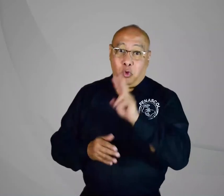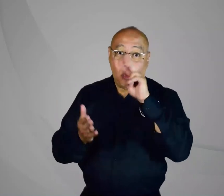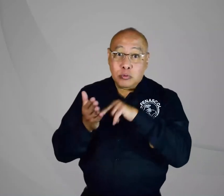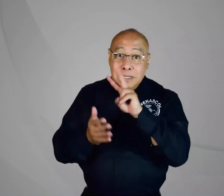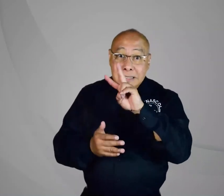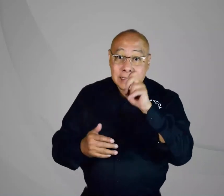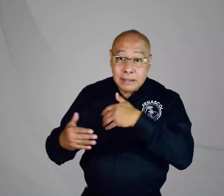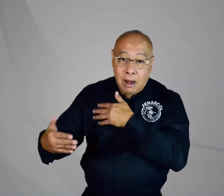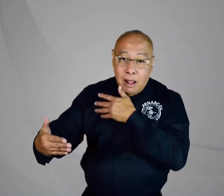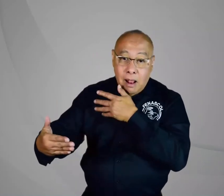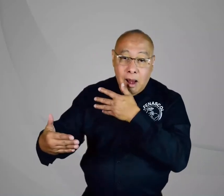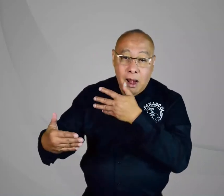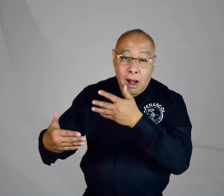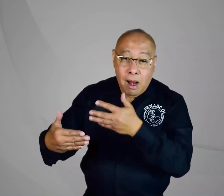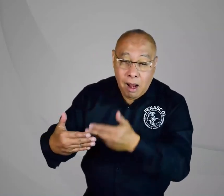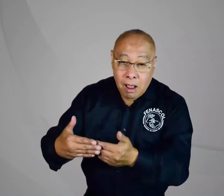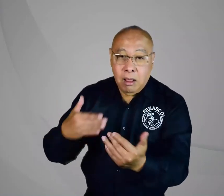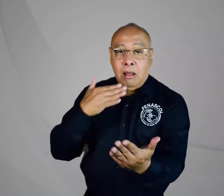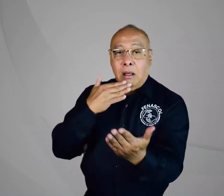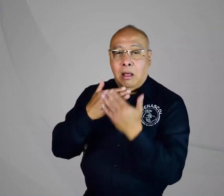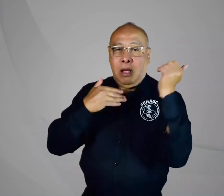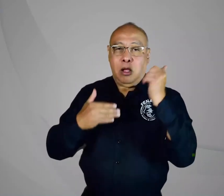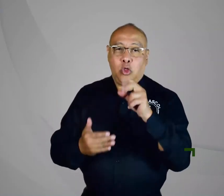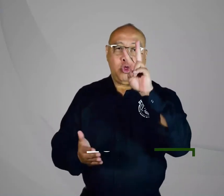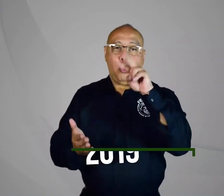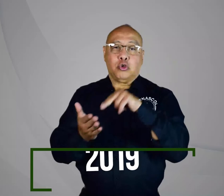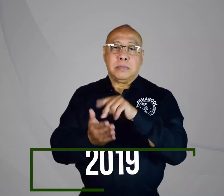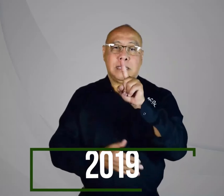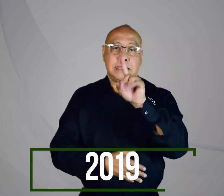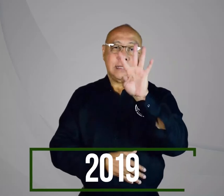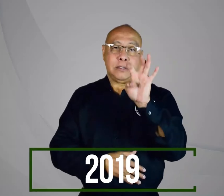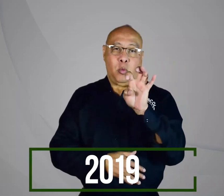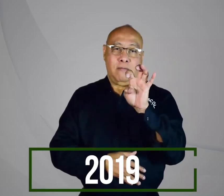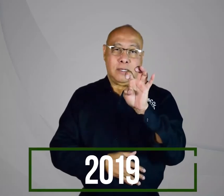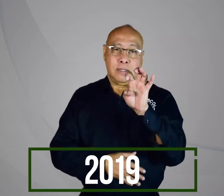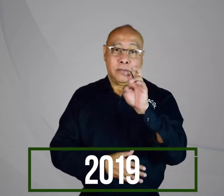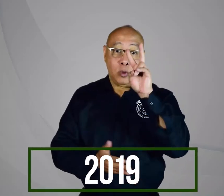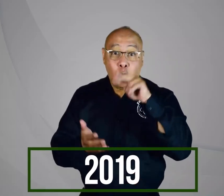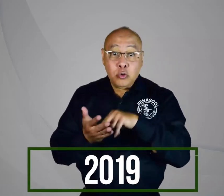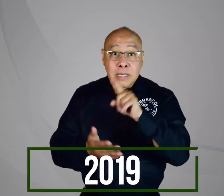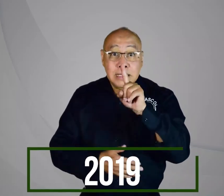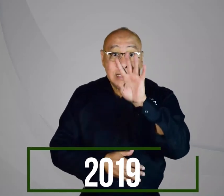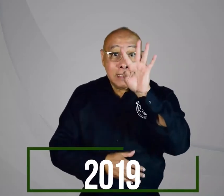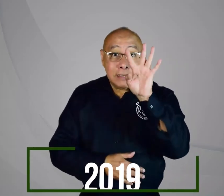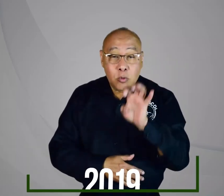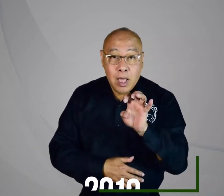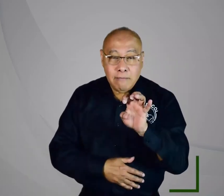de la resolución. Al pasar el tiempo, llegó el año 2019, donde se nos notificó